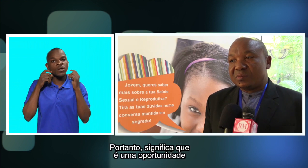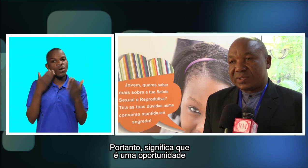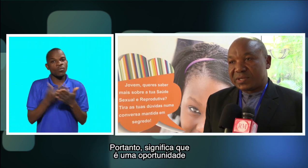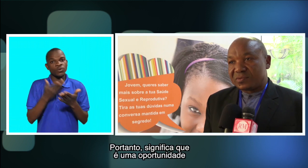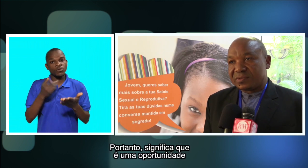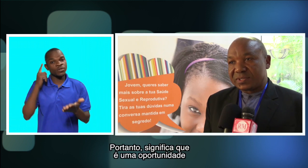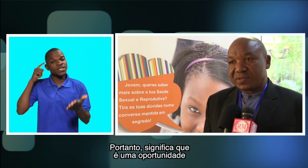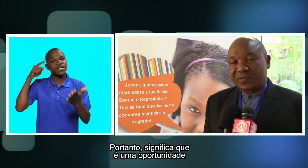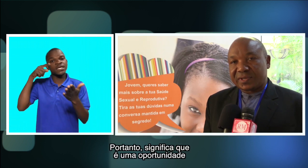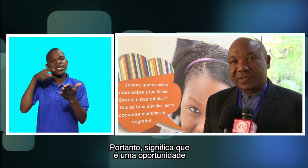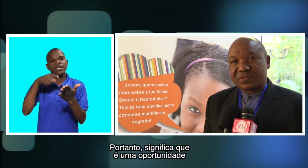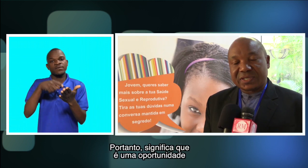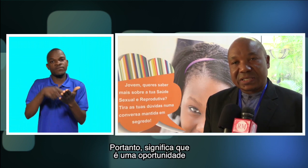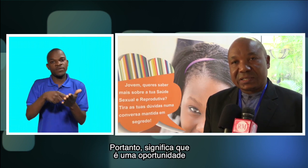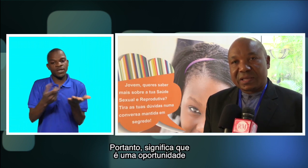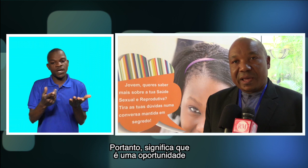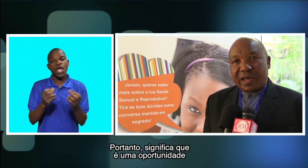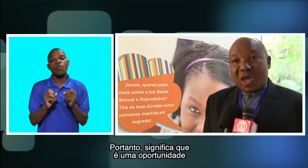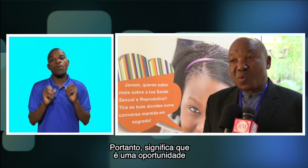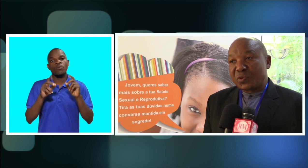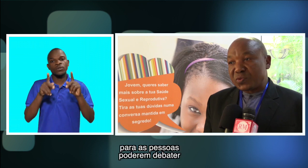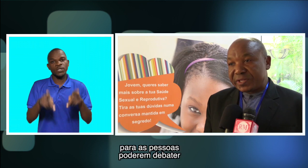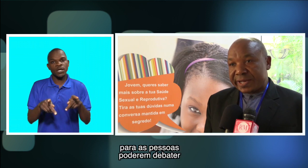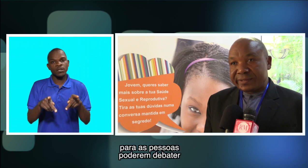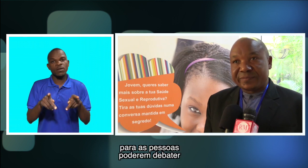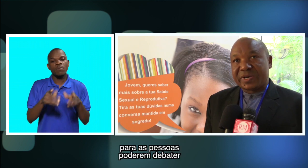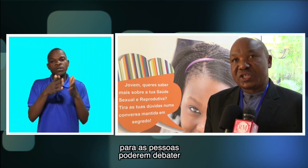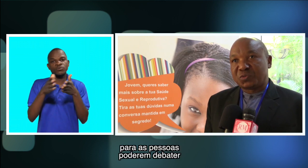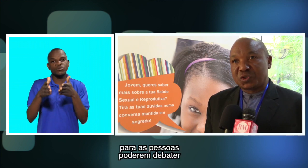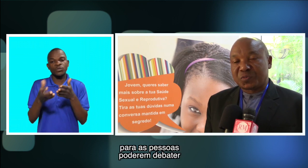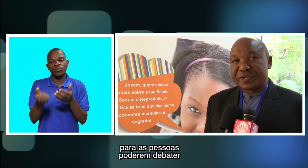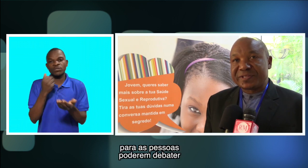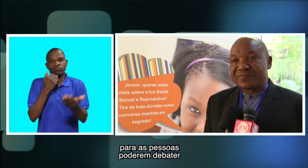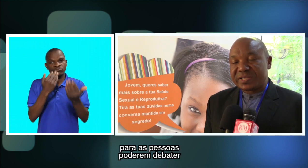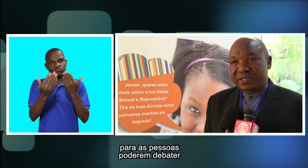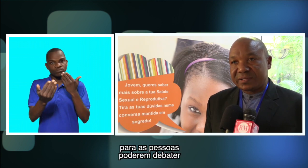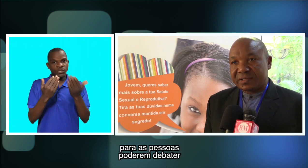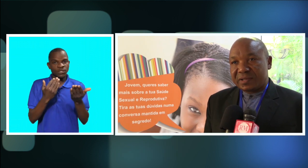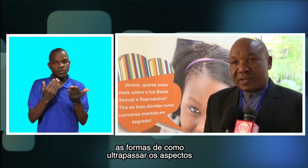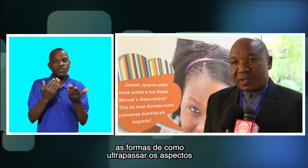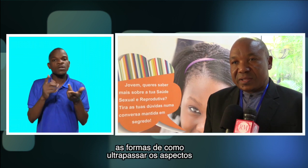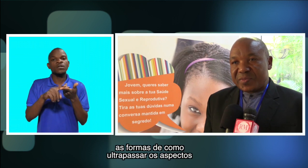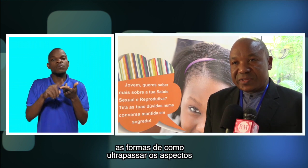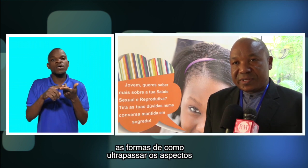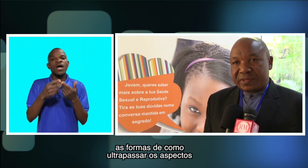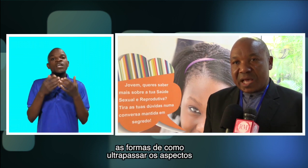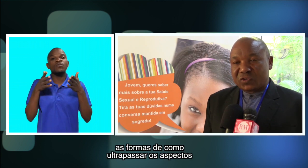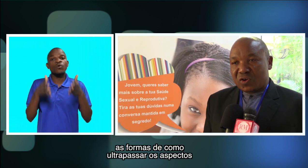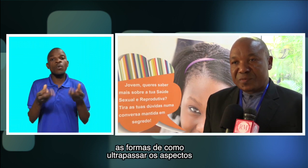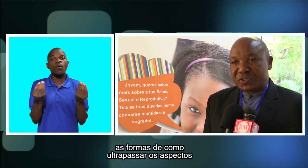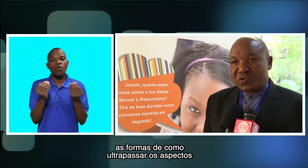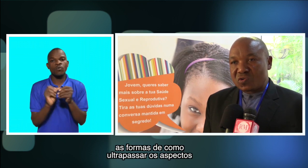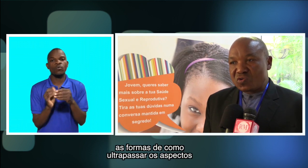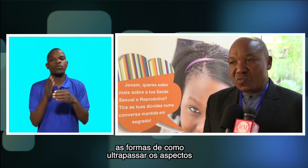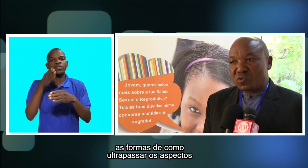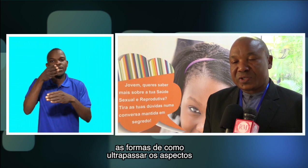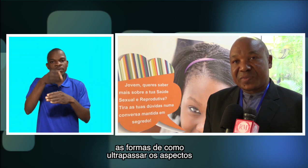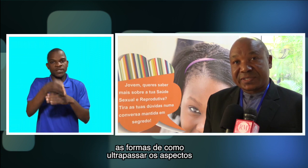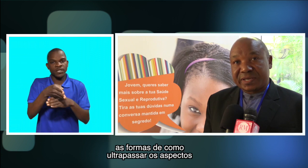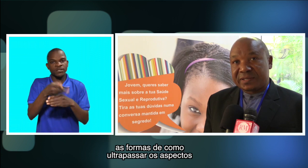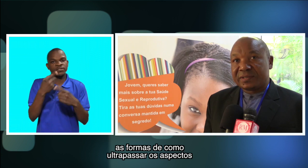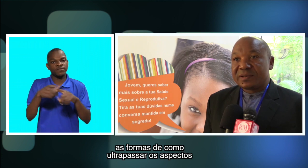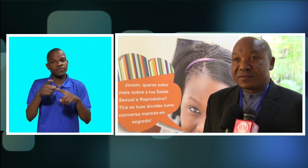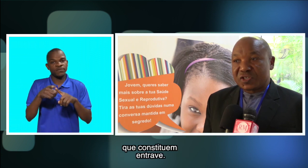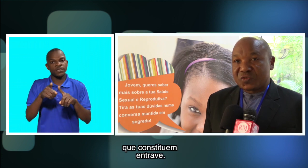Portanto significa isso que É uma oportunidade Para as pessoas poderem debater Debater as formas de como